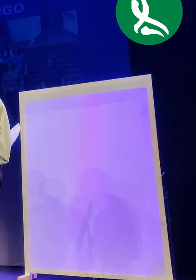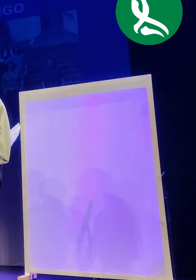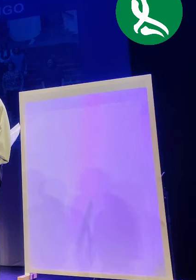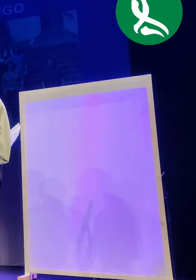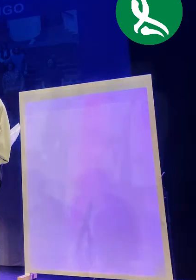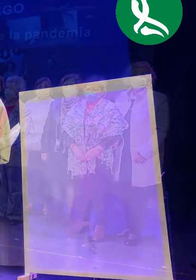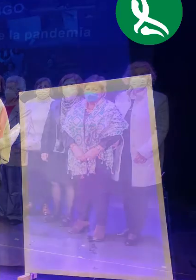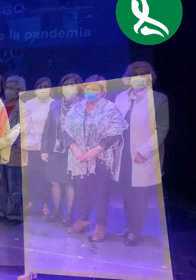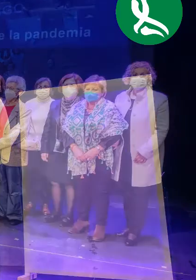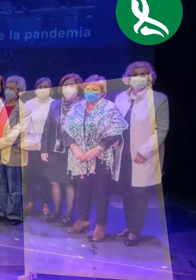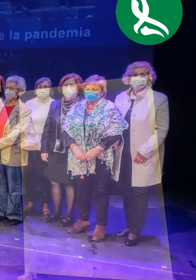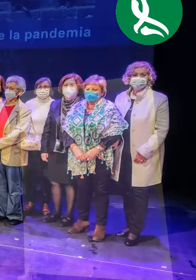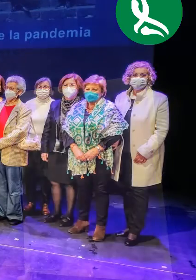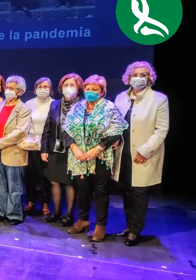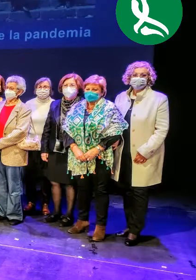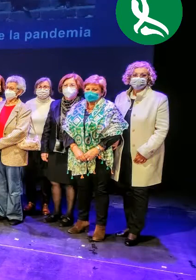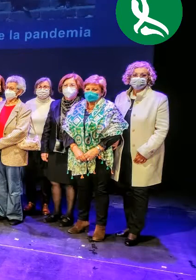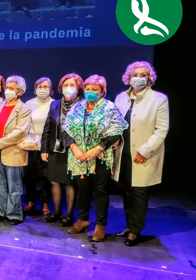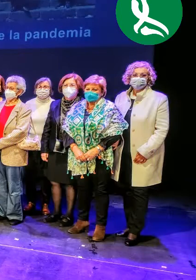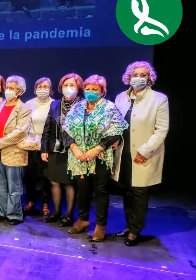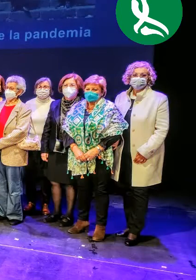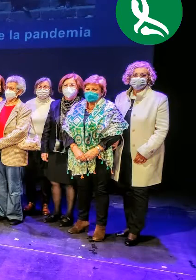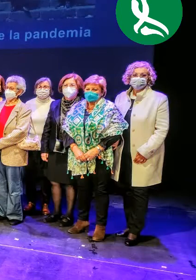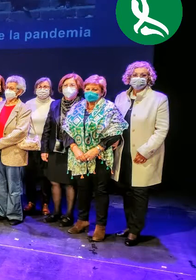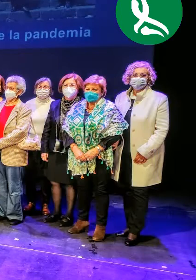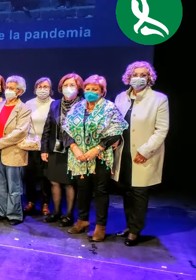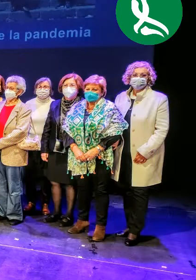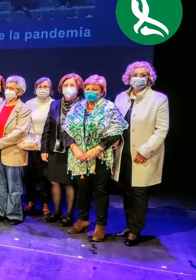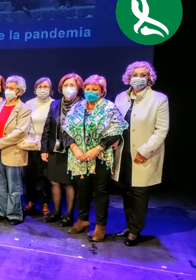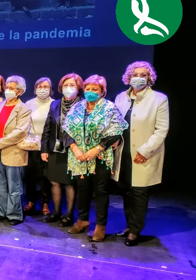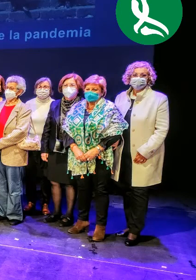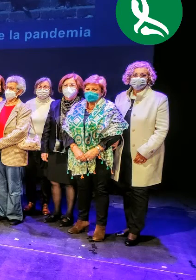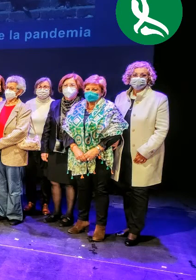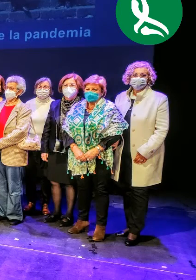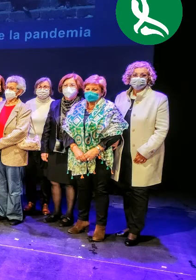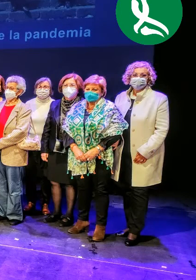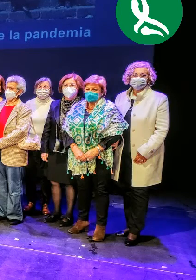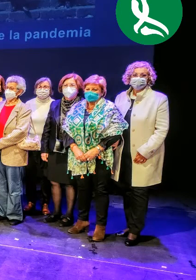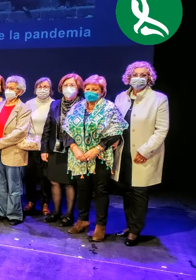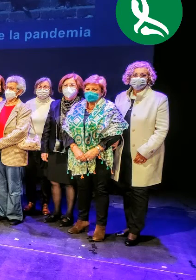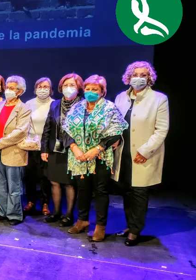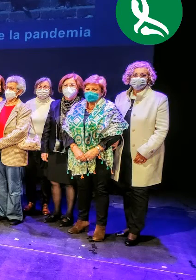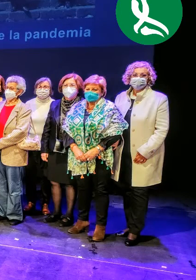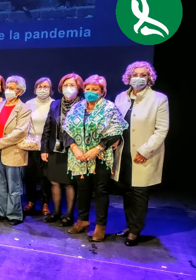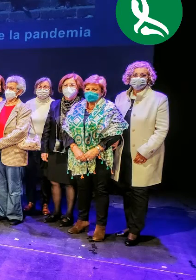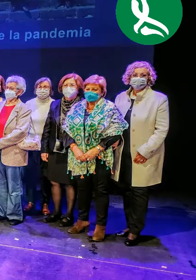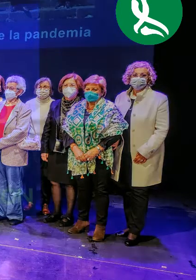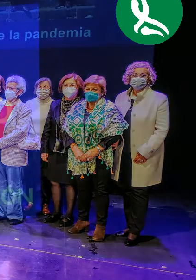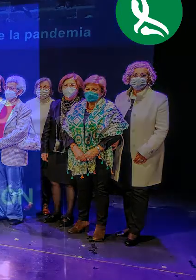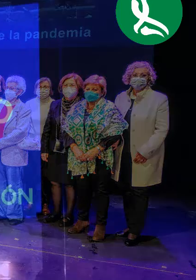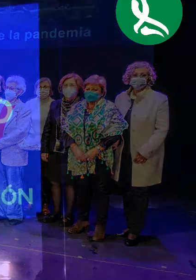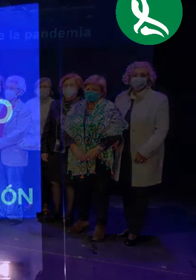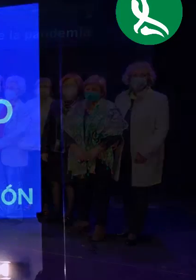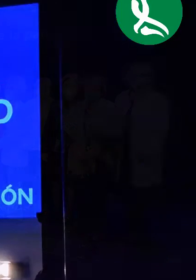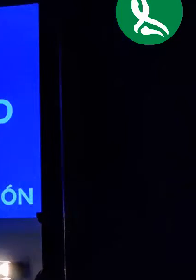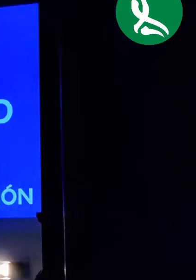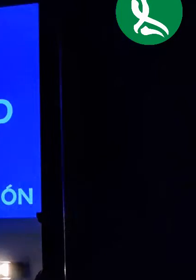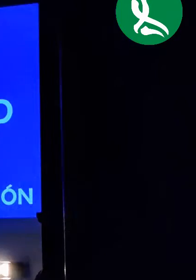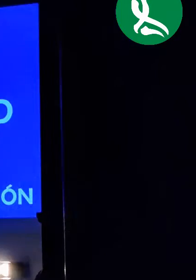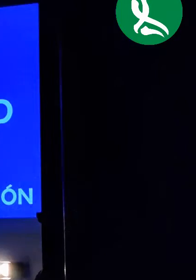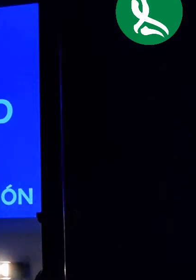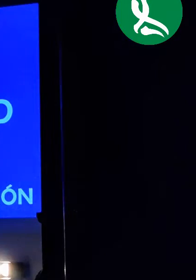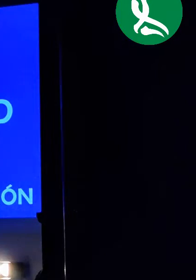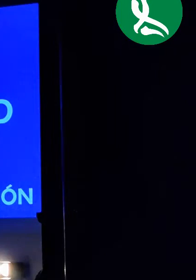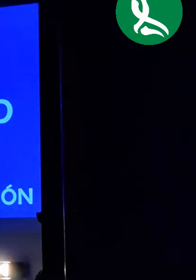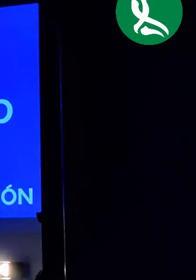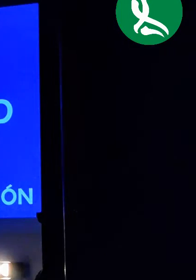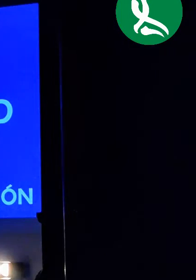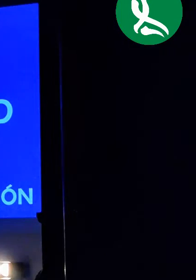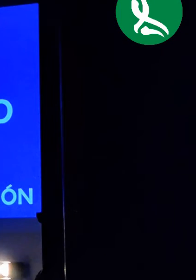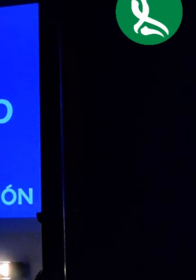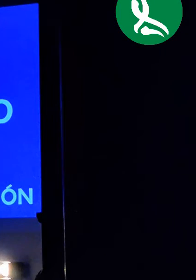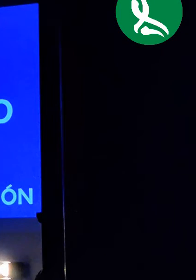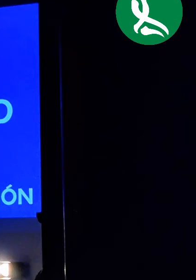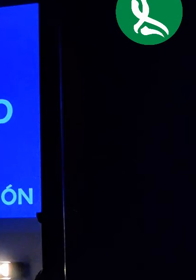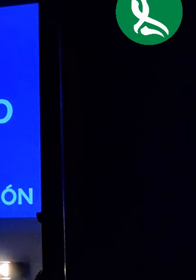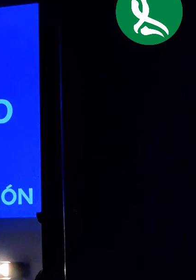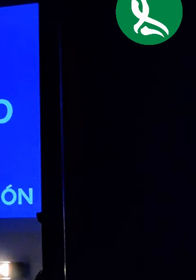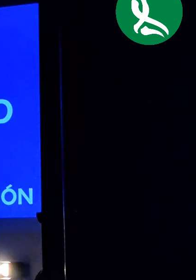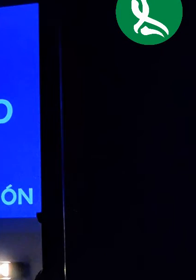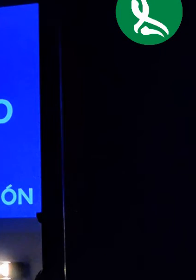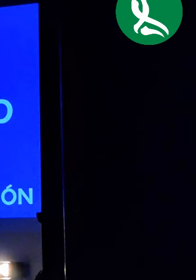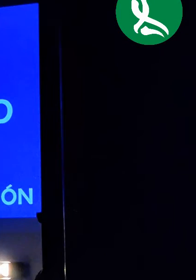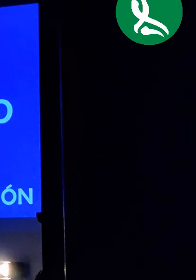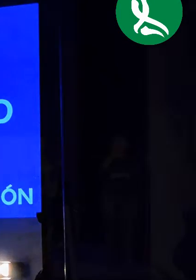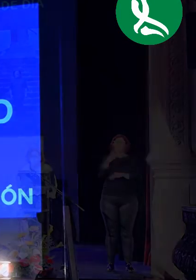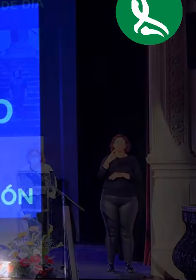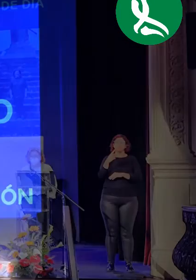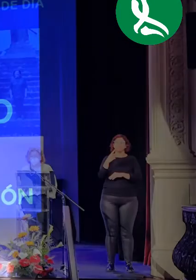o cómo se encuentran a esa manera. Y con estos gestos sencillos podemos eliminar la invisibilidad que tantas veces